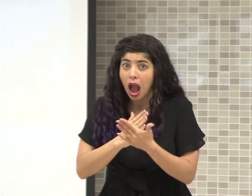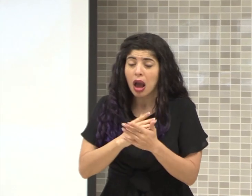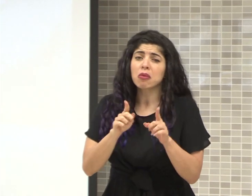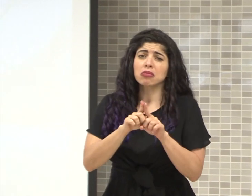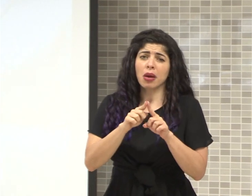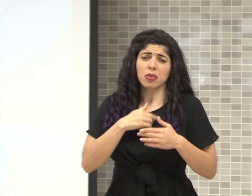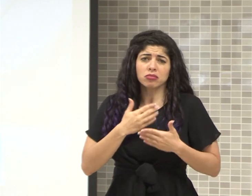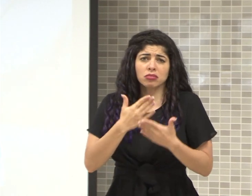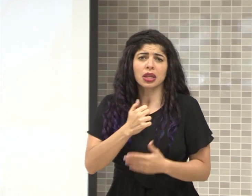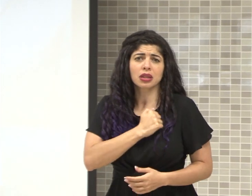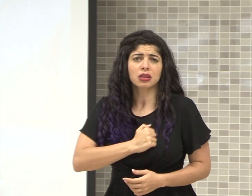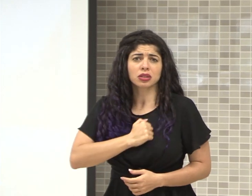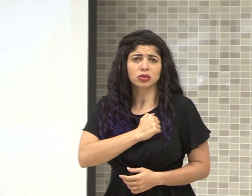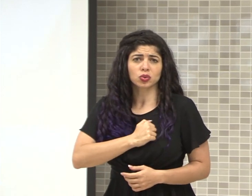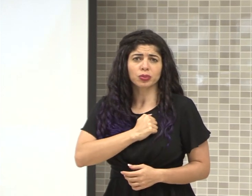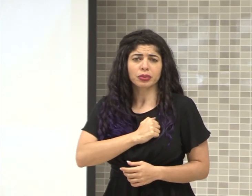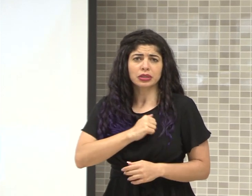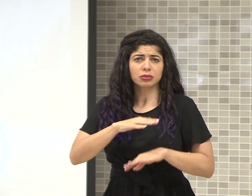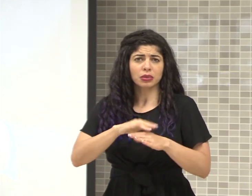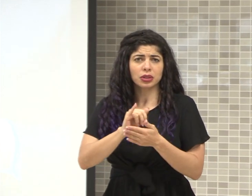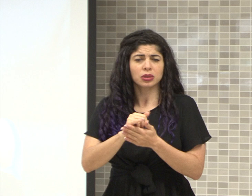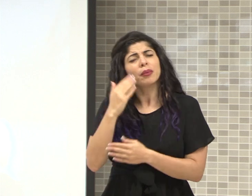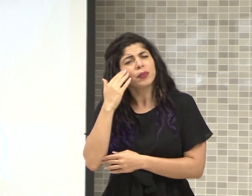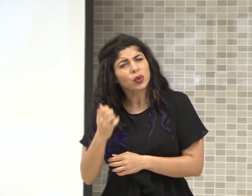mis disculpas, en eso. ¿Por qué?